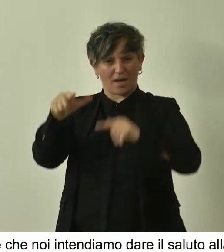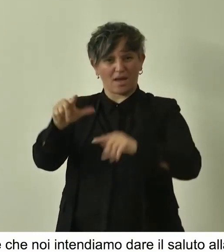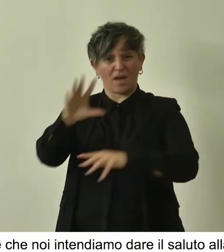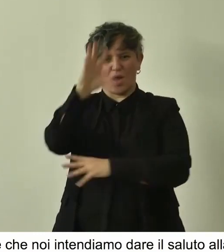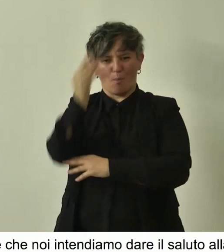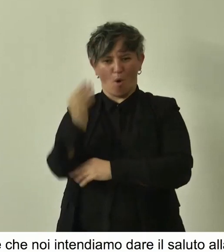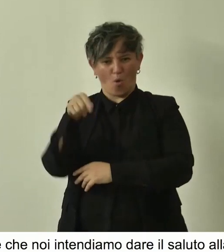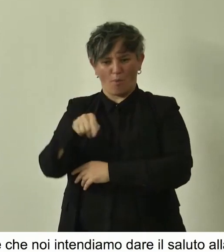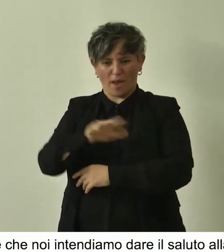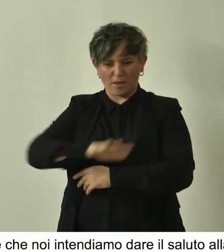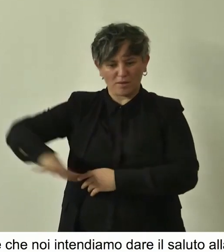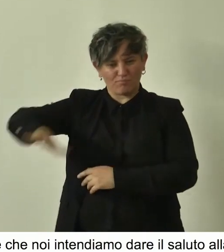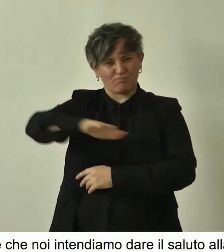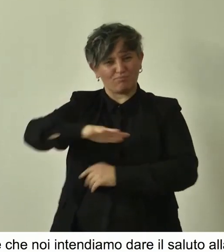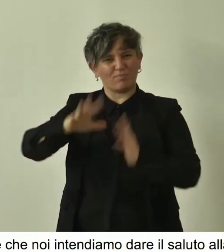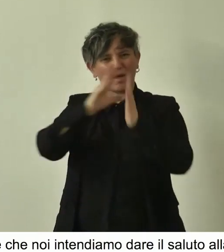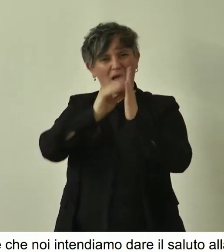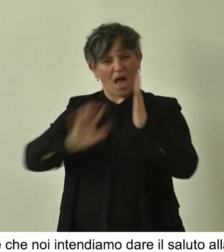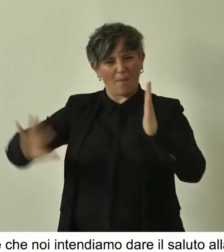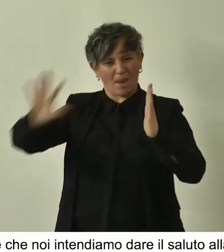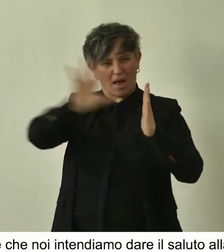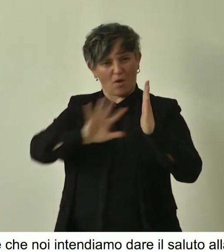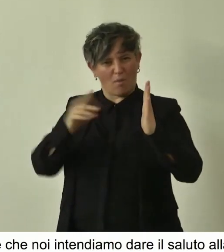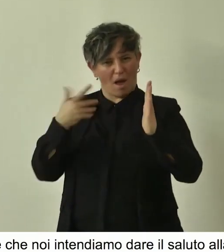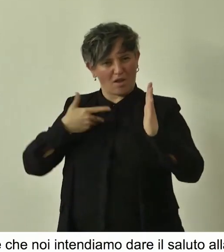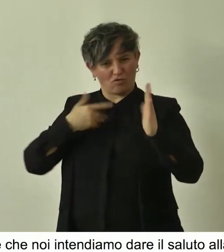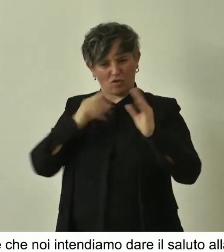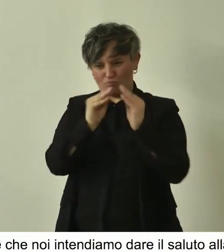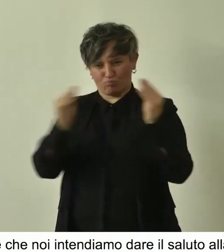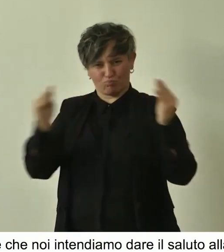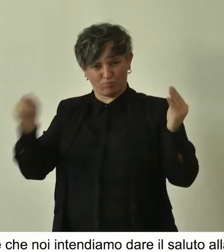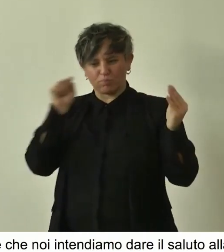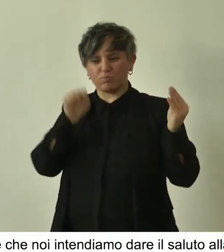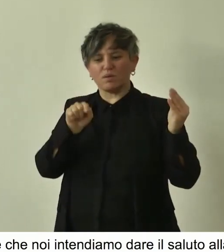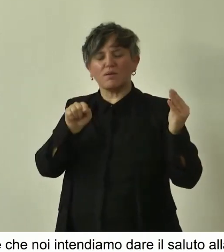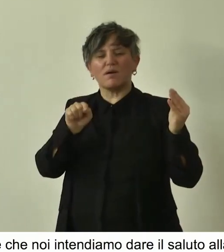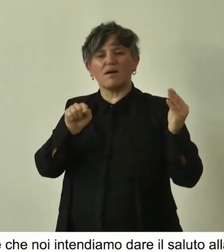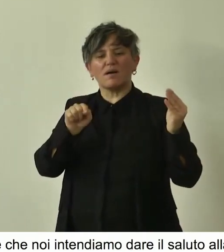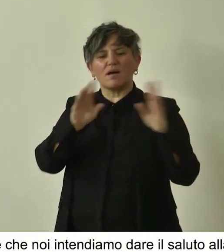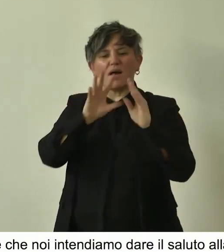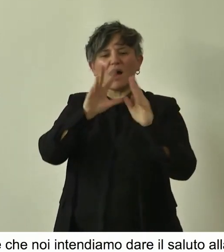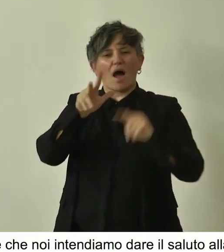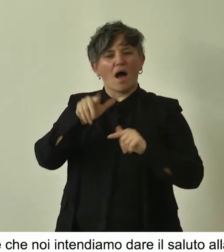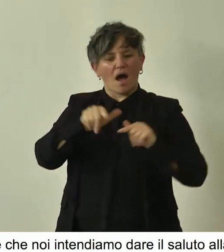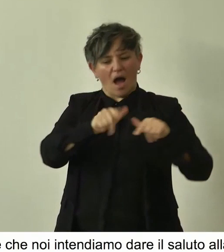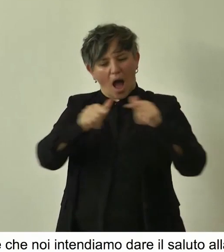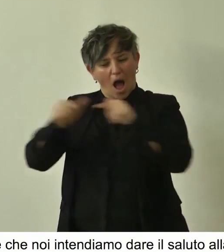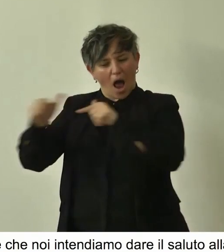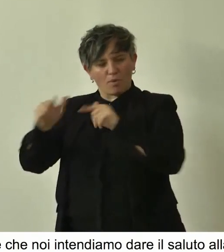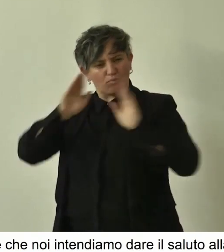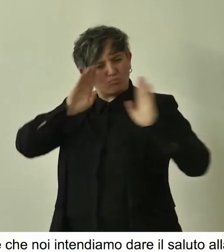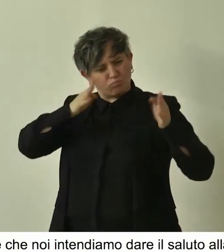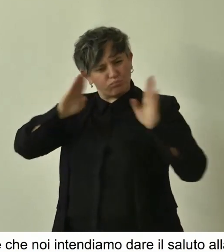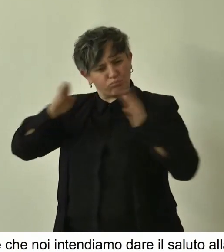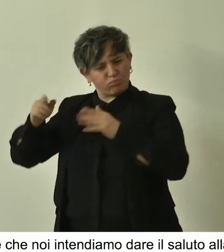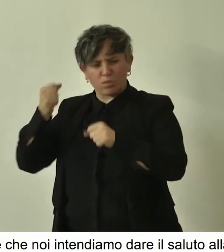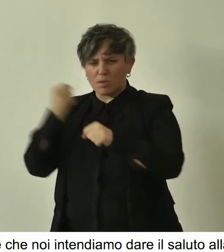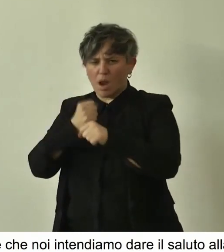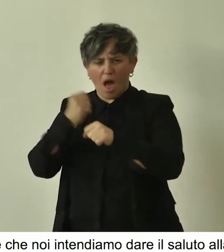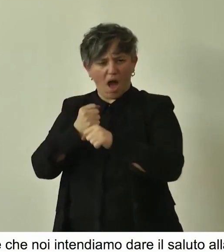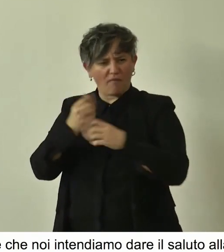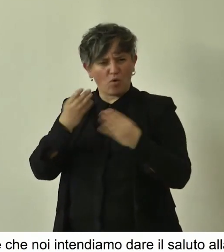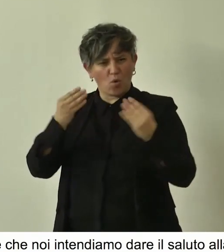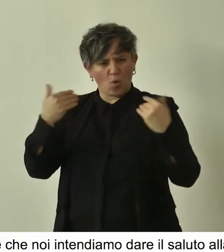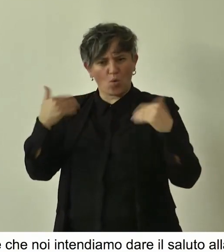-Romagna presenti in questa regione e che sono stati oggetto di un grandissimo lavoro dei